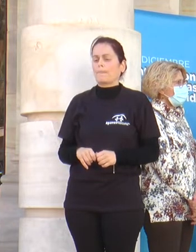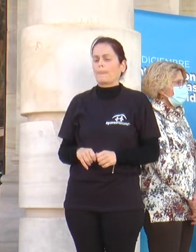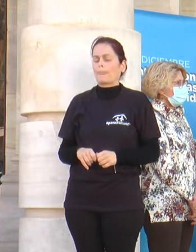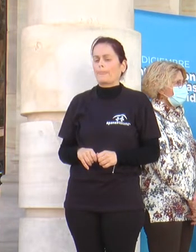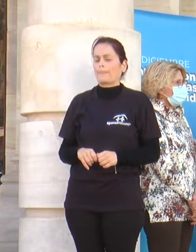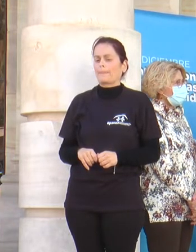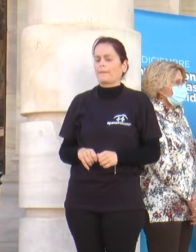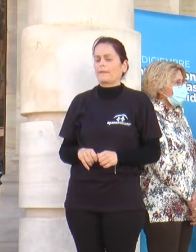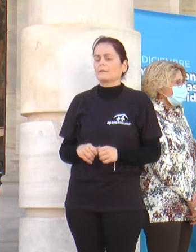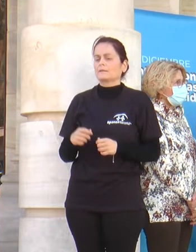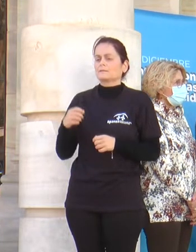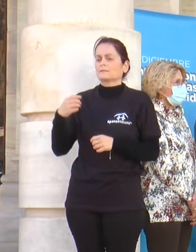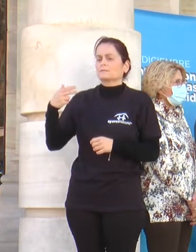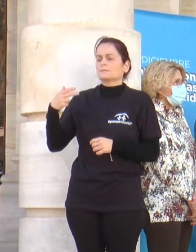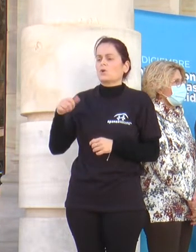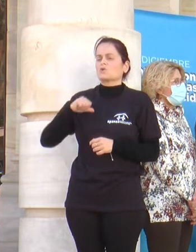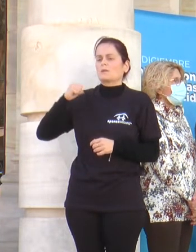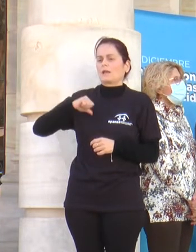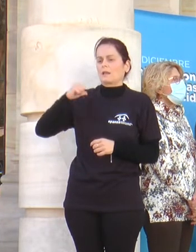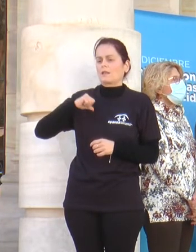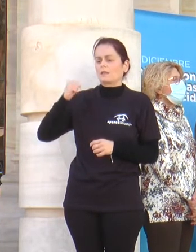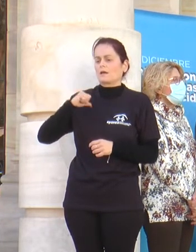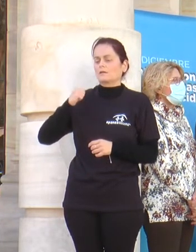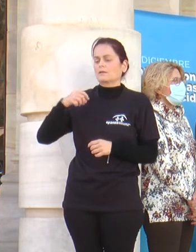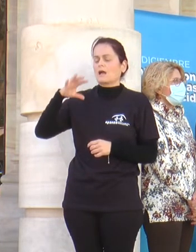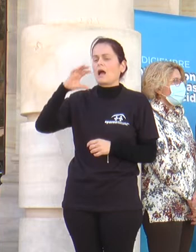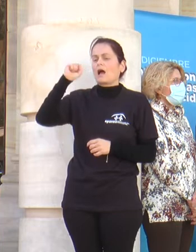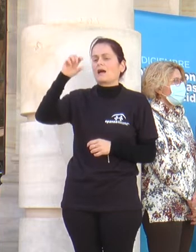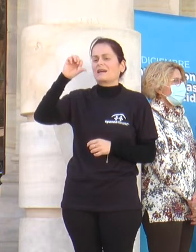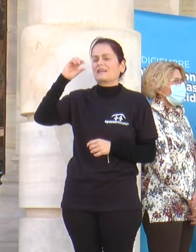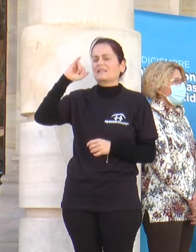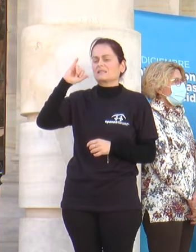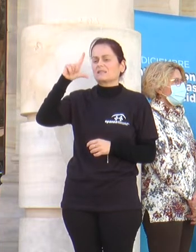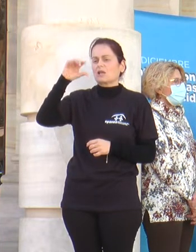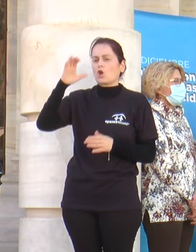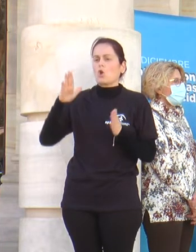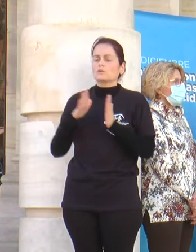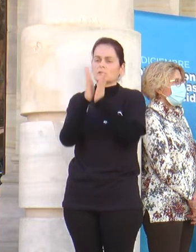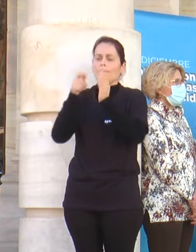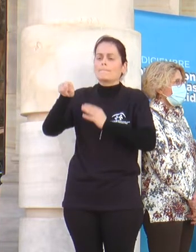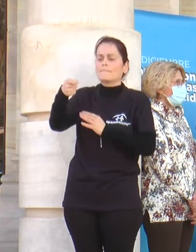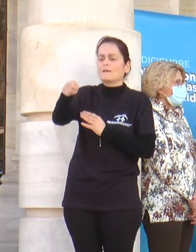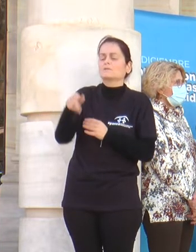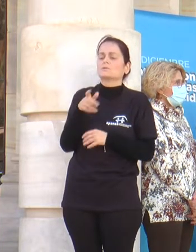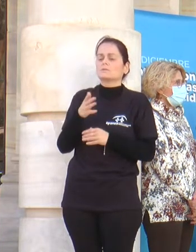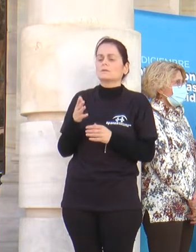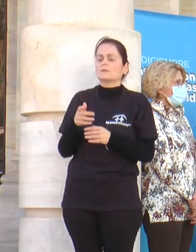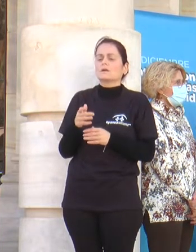Aportación de Hospitalidad. Tienda Silos San Pedro. Las personas con discapacidad